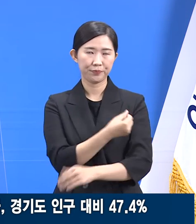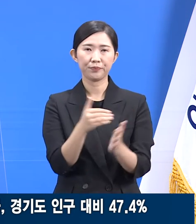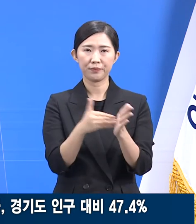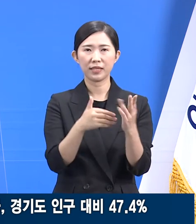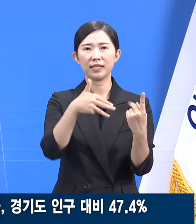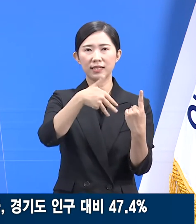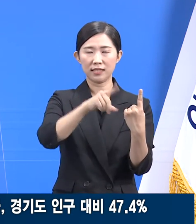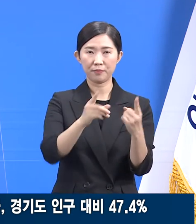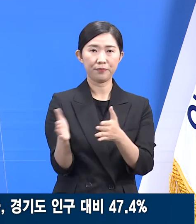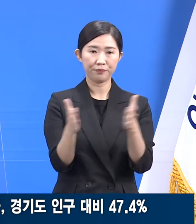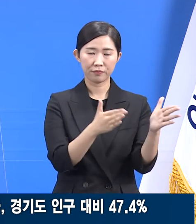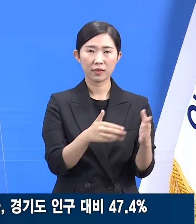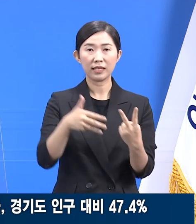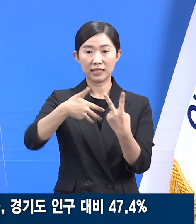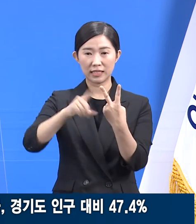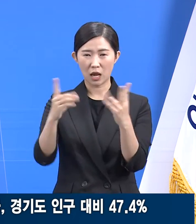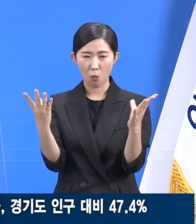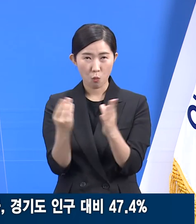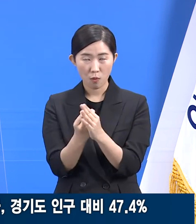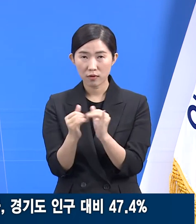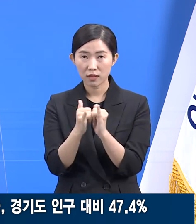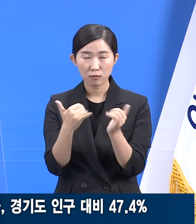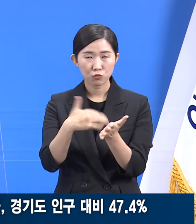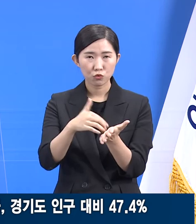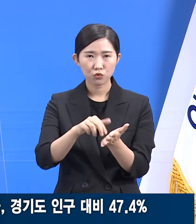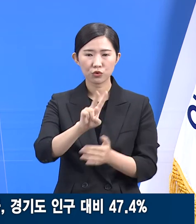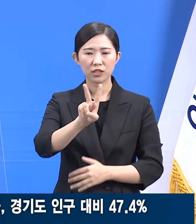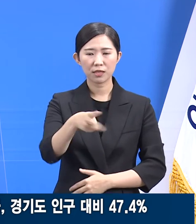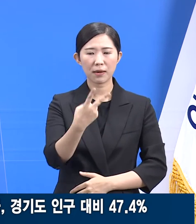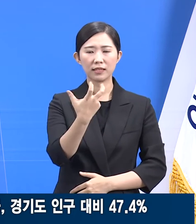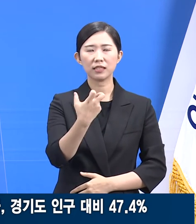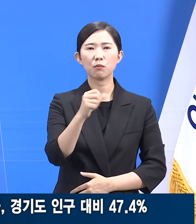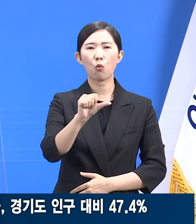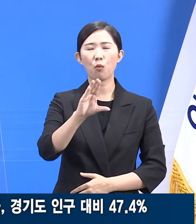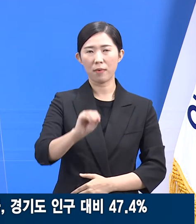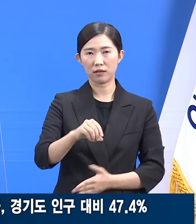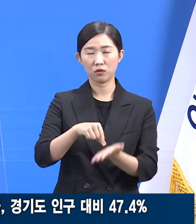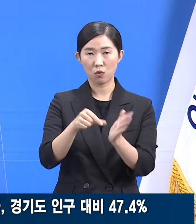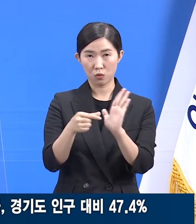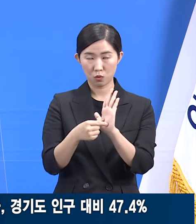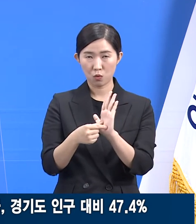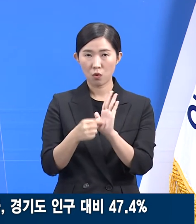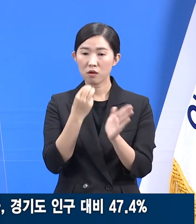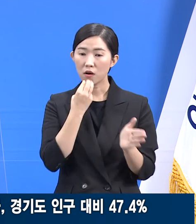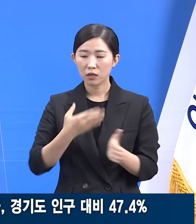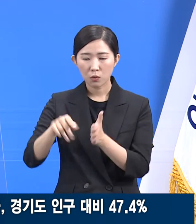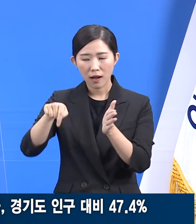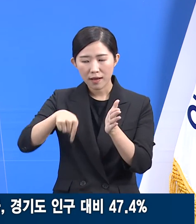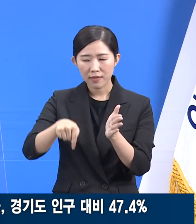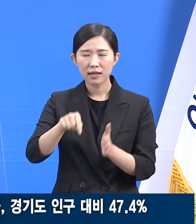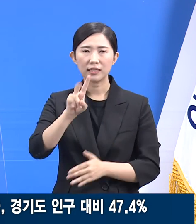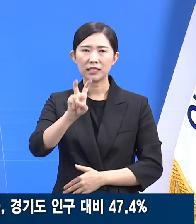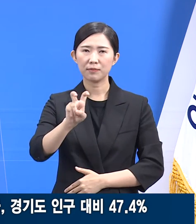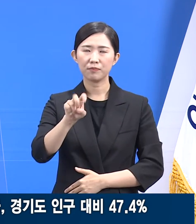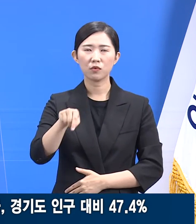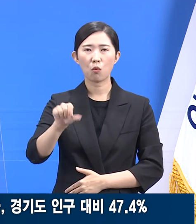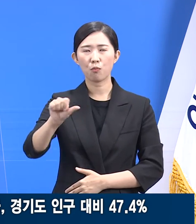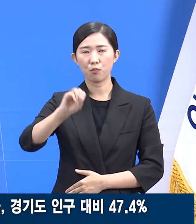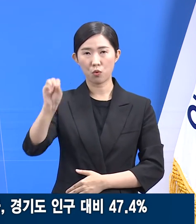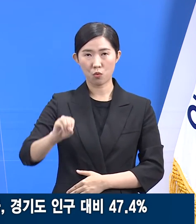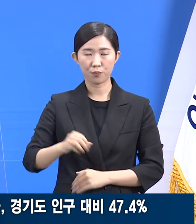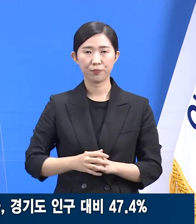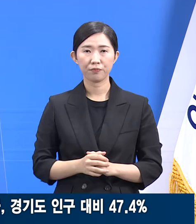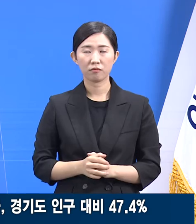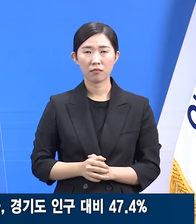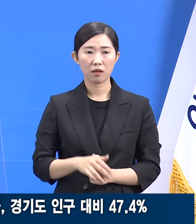접종 완료자는 275만 2,730명으로 도 인구 대비 20.5%입니다. 백신 이상반응